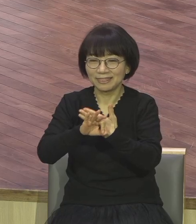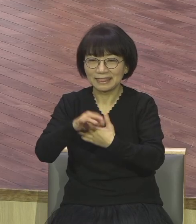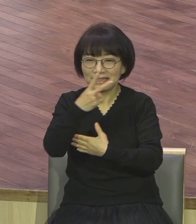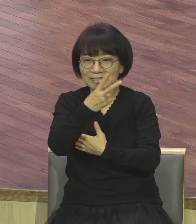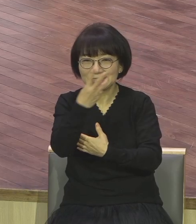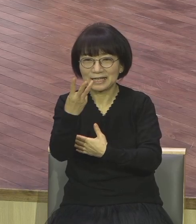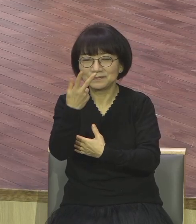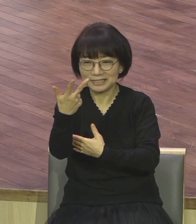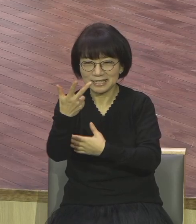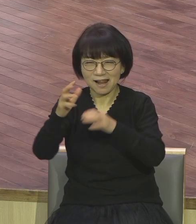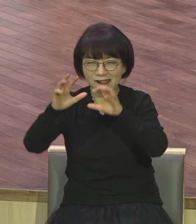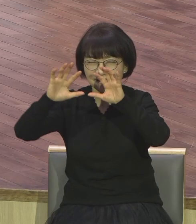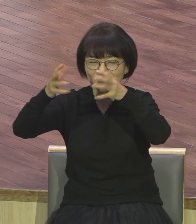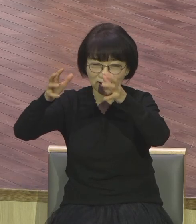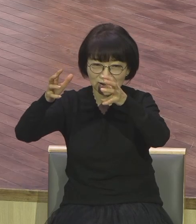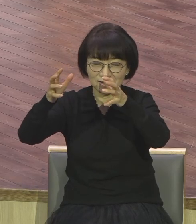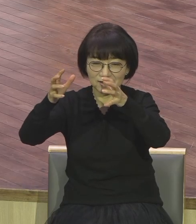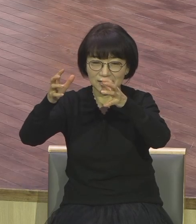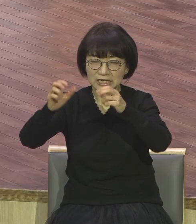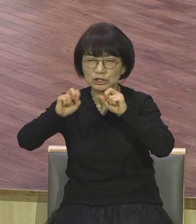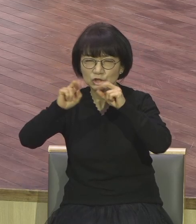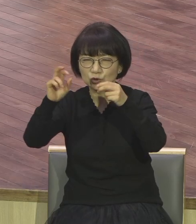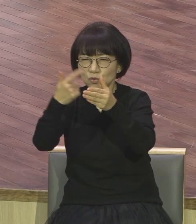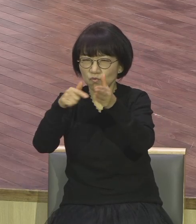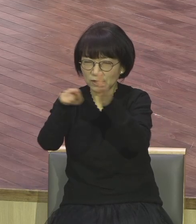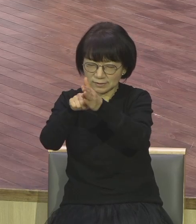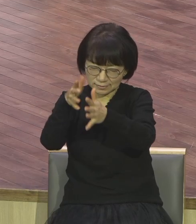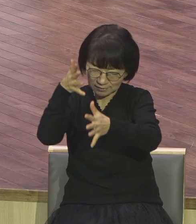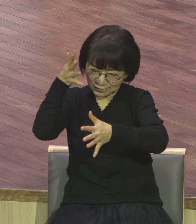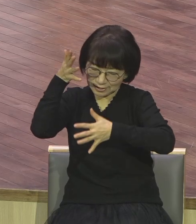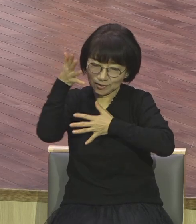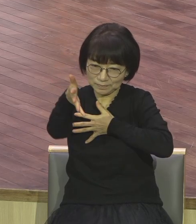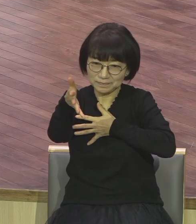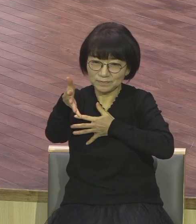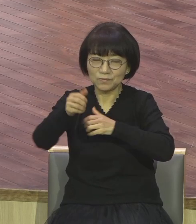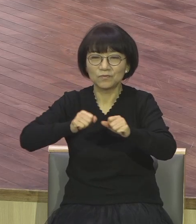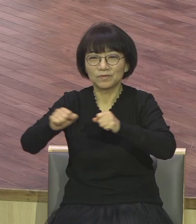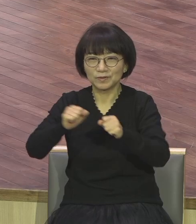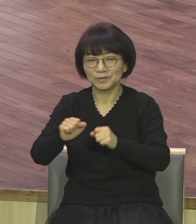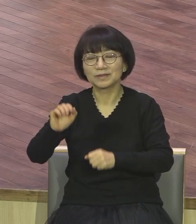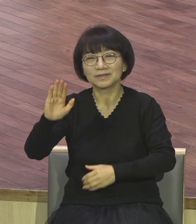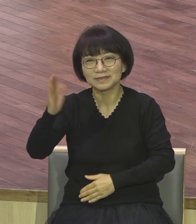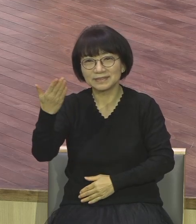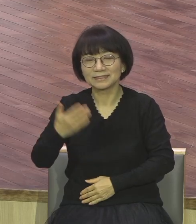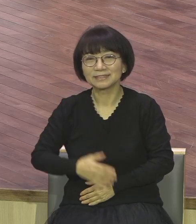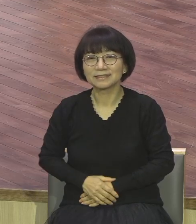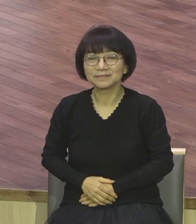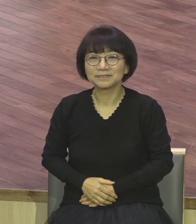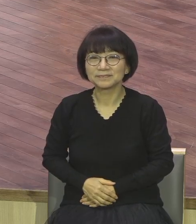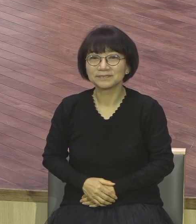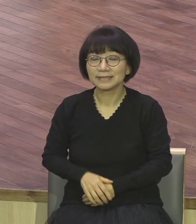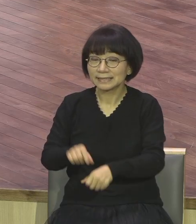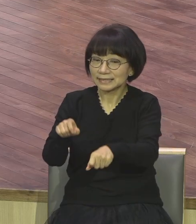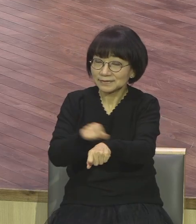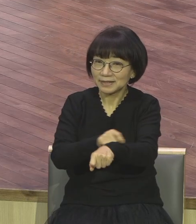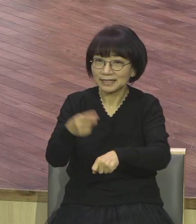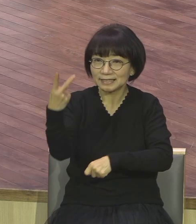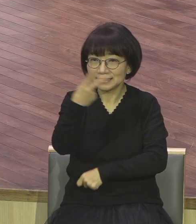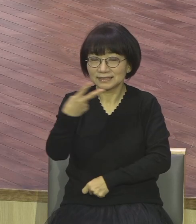전시절을 향하여 나아갈 수 있는 그런 시간표 오는 거예요 특별히 2021년 우리는 영화를